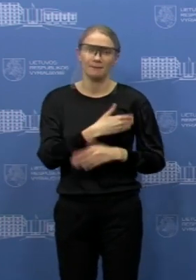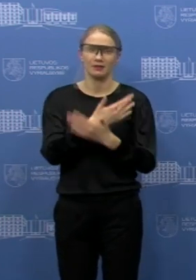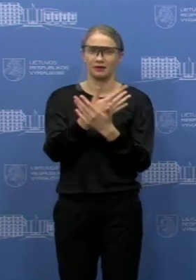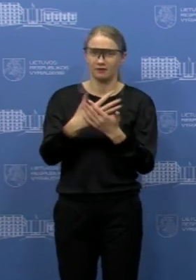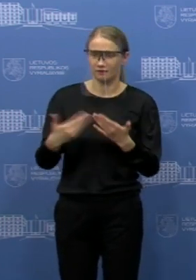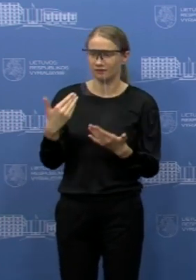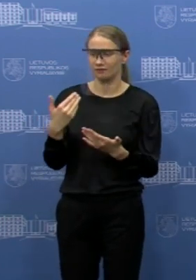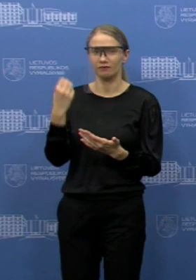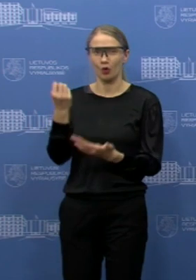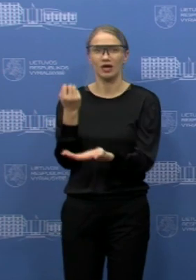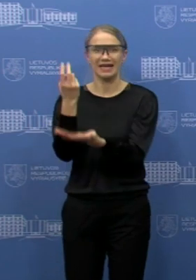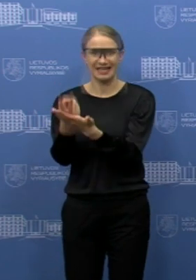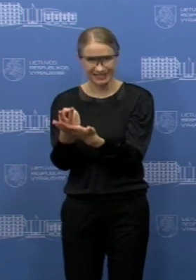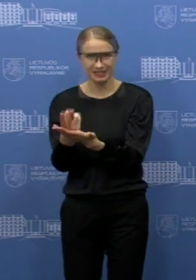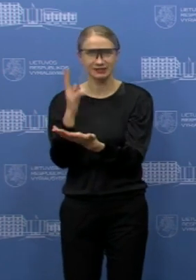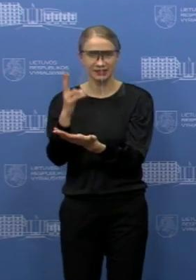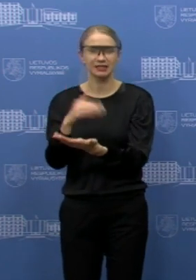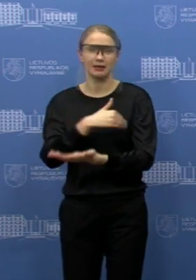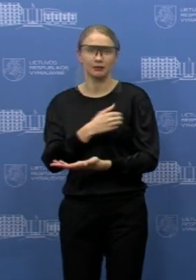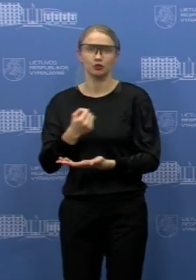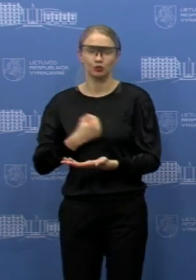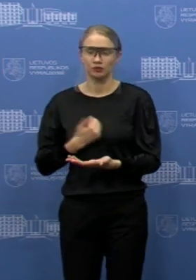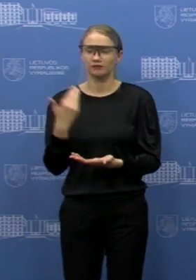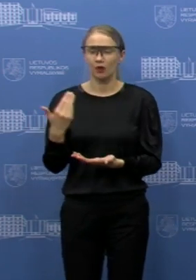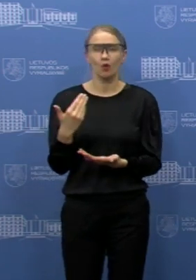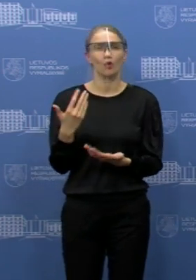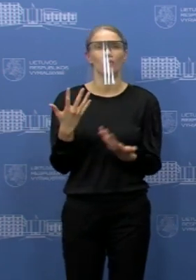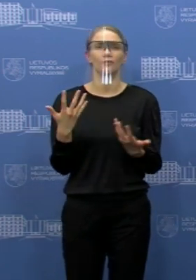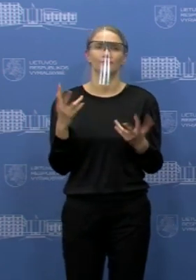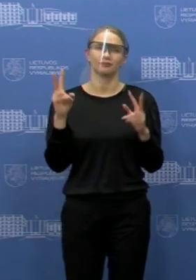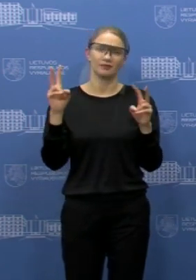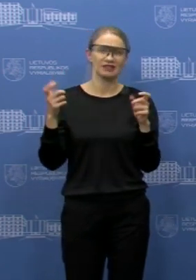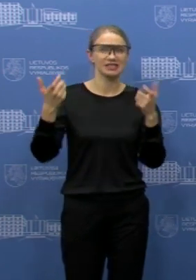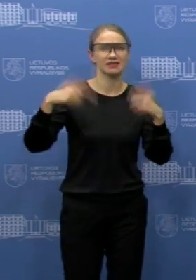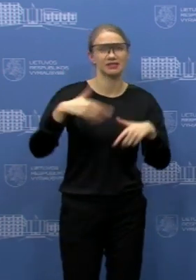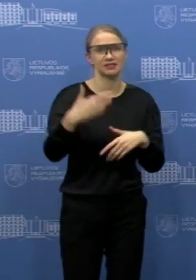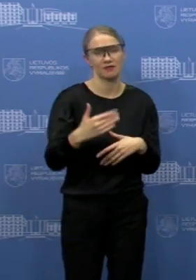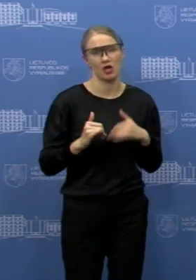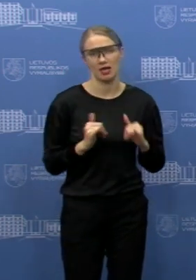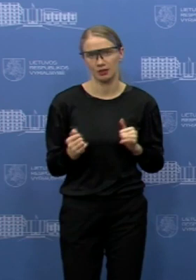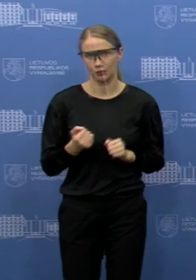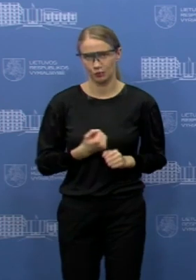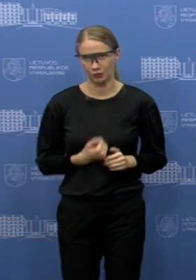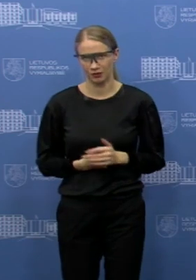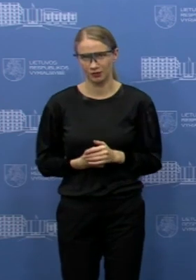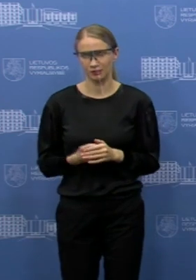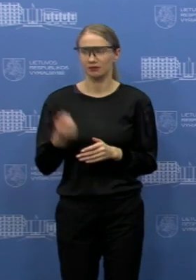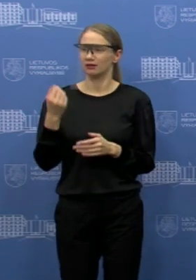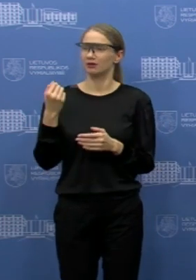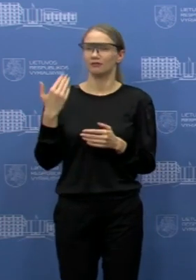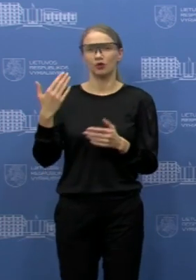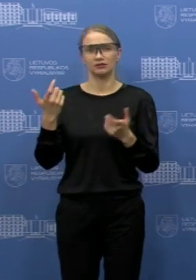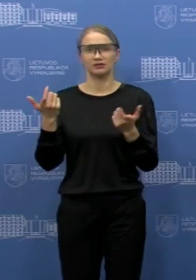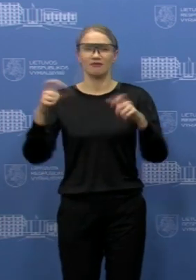na, savivaldybės labai skirtingai elgiasi. Ir kai kurios, matyt, didesnės randa kitokius